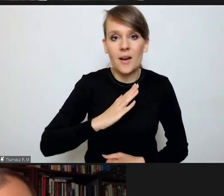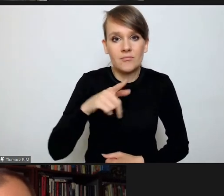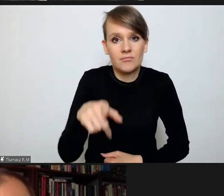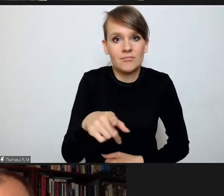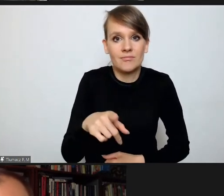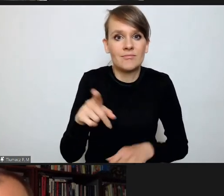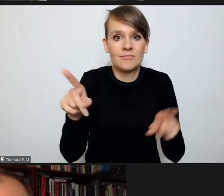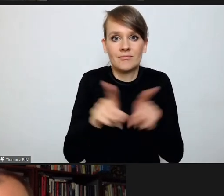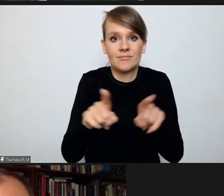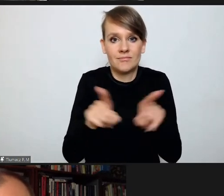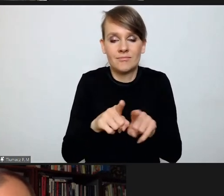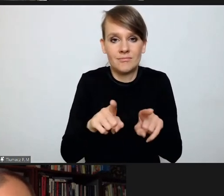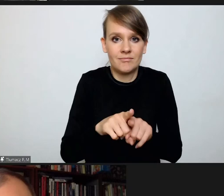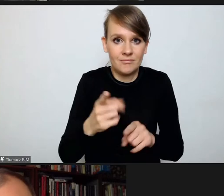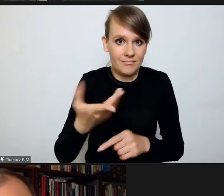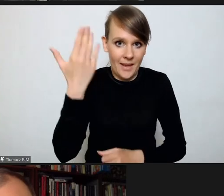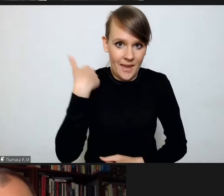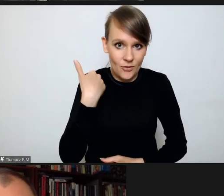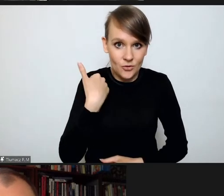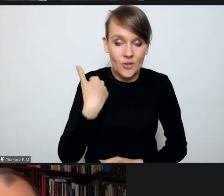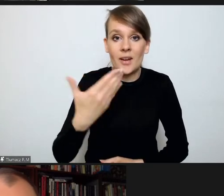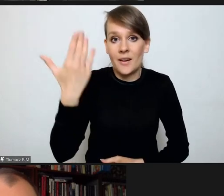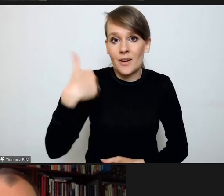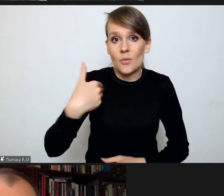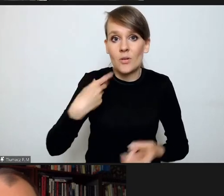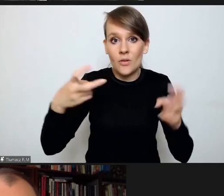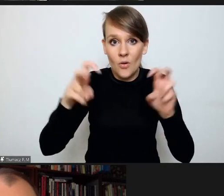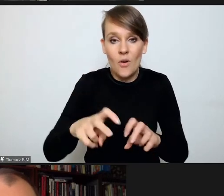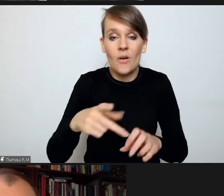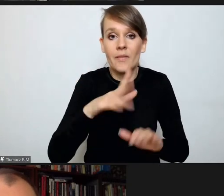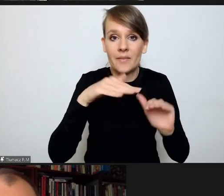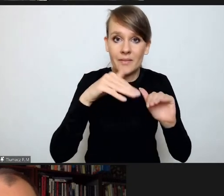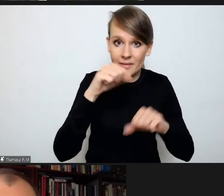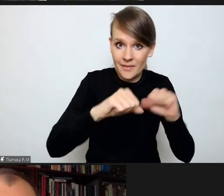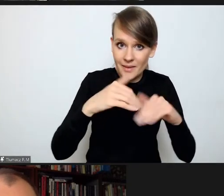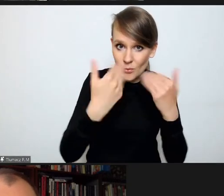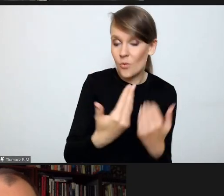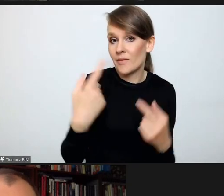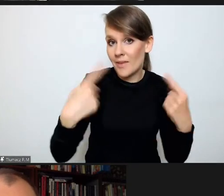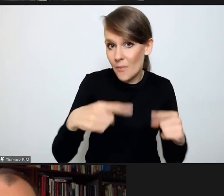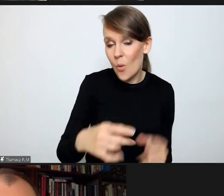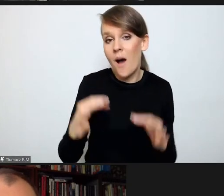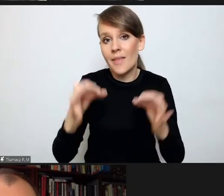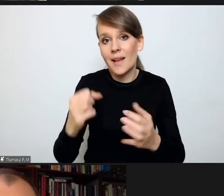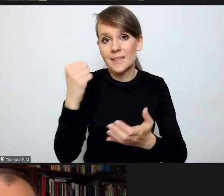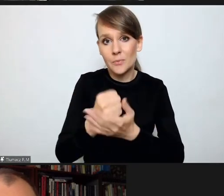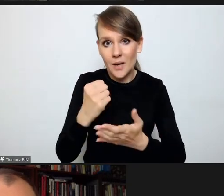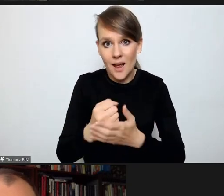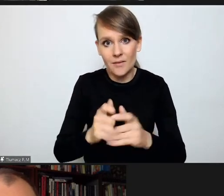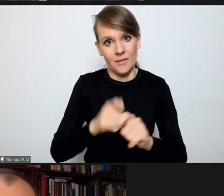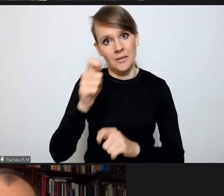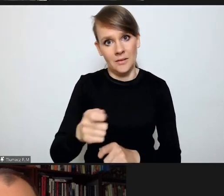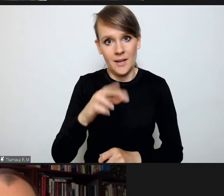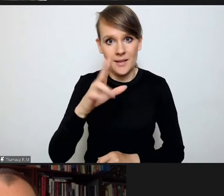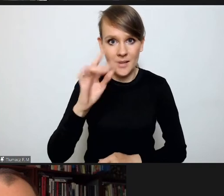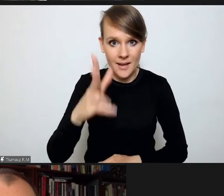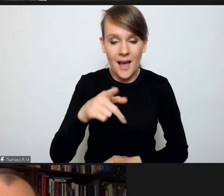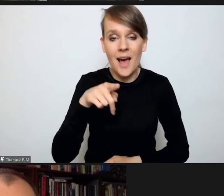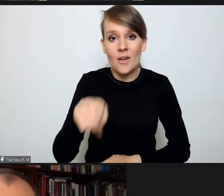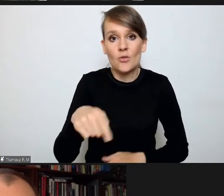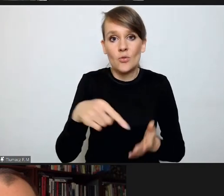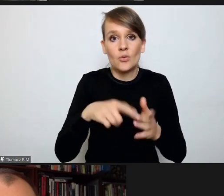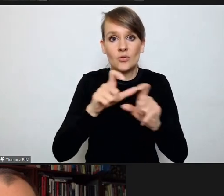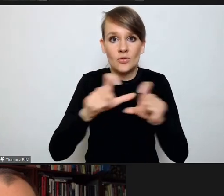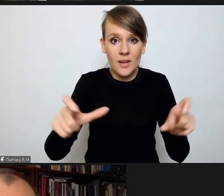sam walor, co kiedyś. Wtedy tworzyło nowy Trybunał, bo go nie było. Teraz kieruje się sprawę do MTK. Także ta sekwencja czasowa